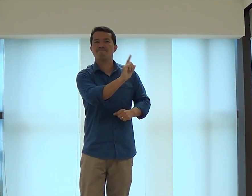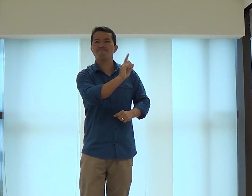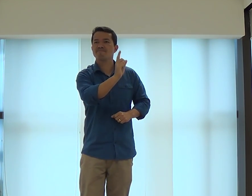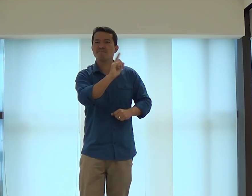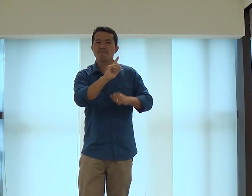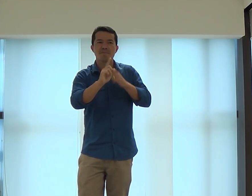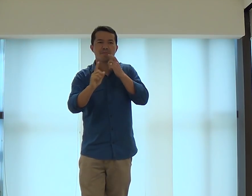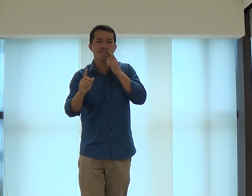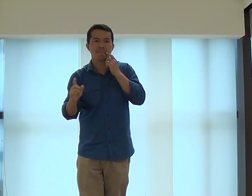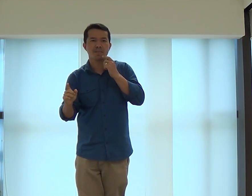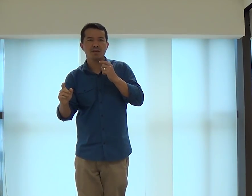Não, não é Sansão.